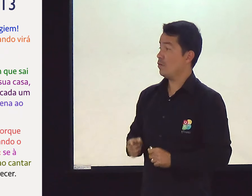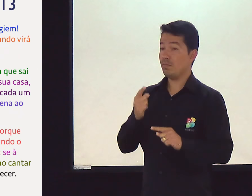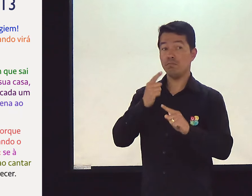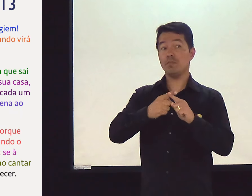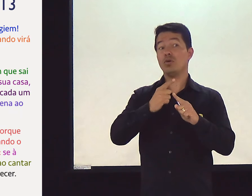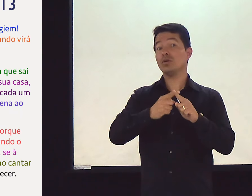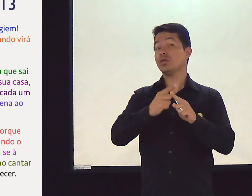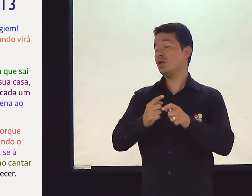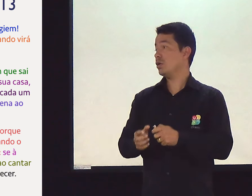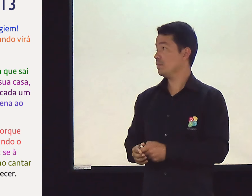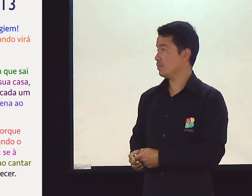Portanto.